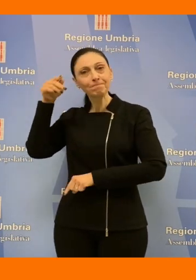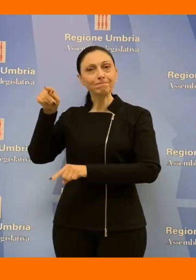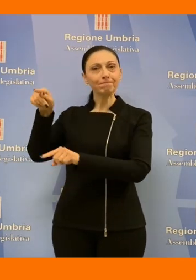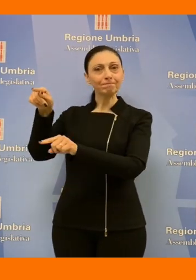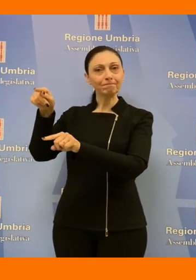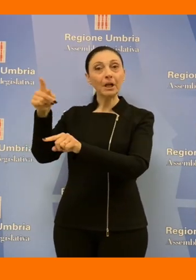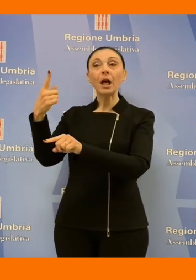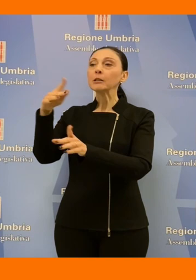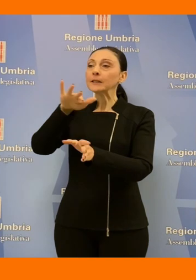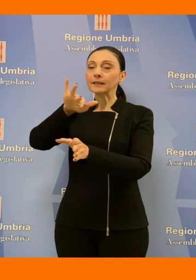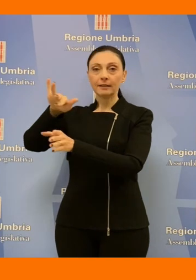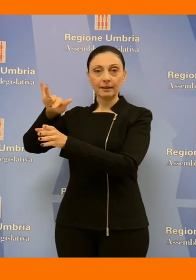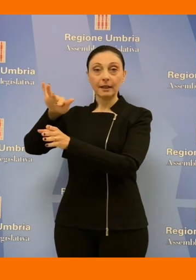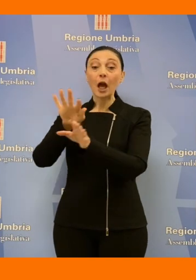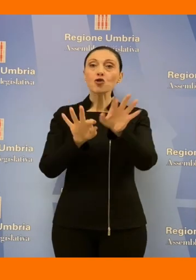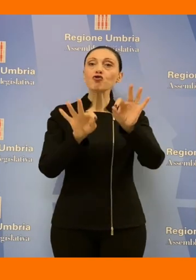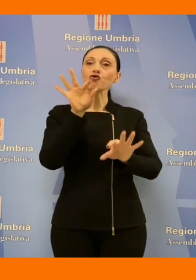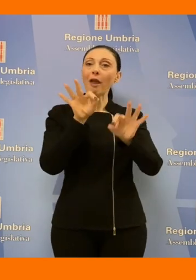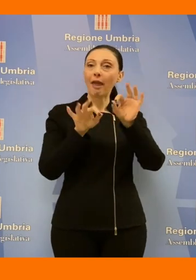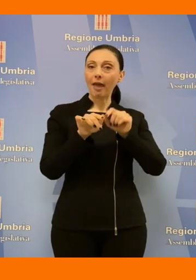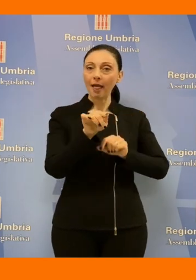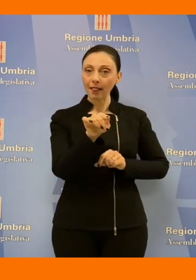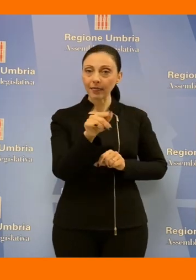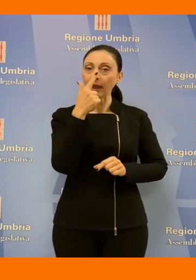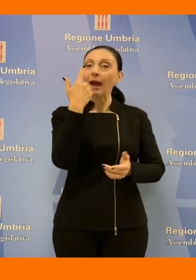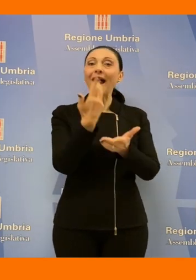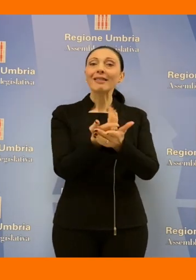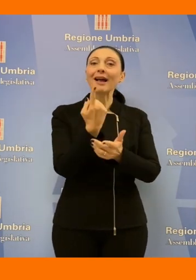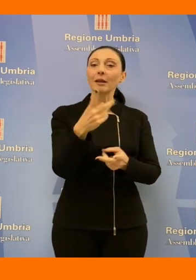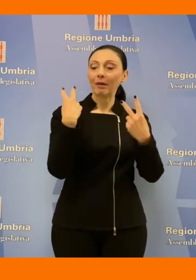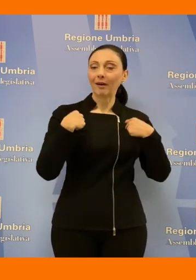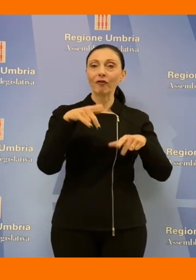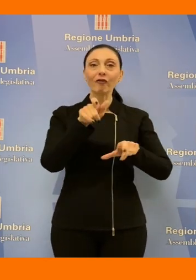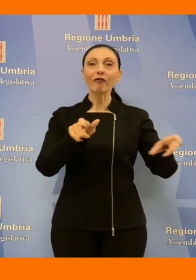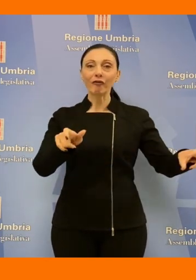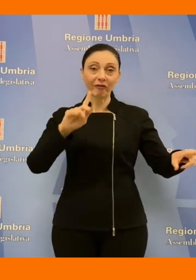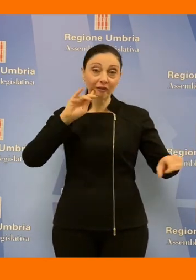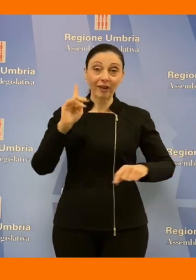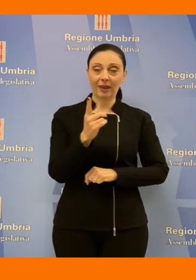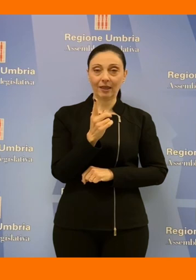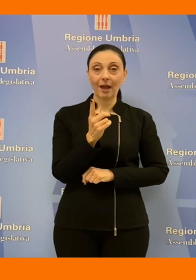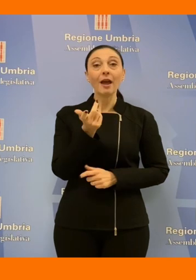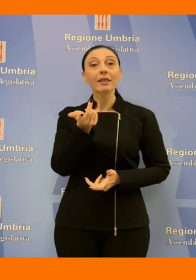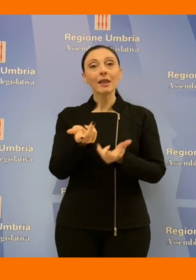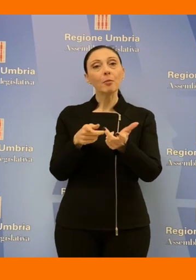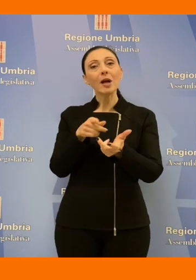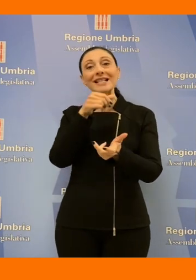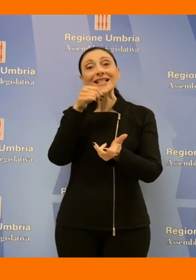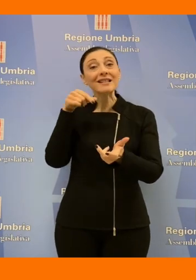merito delle scelte che possono migliorare la qualità dei nostri cittadini il termo valorizzatore è uno strumento che serve alla